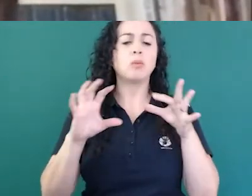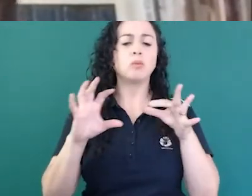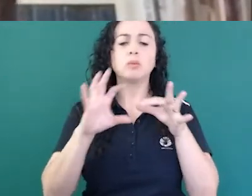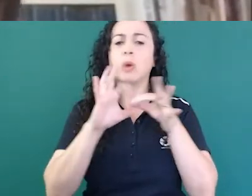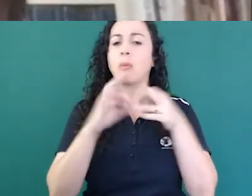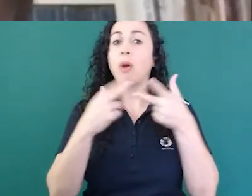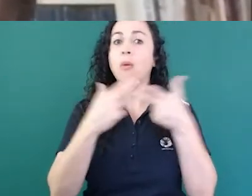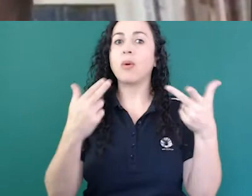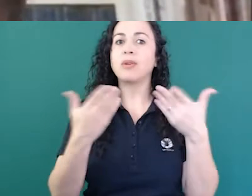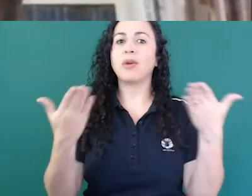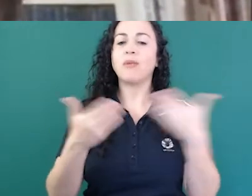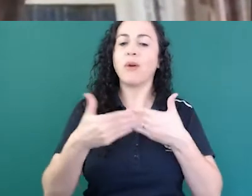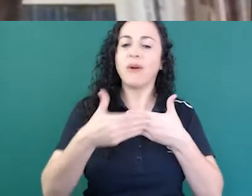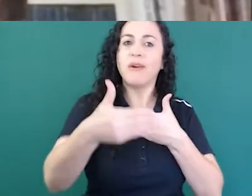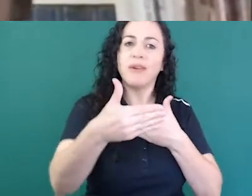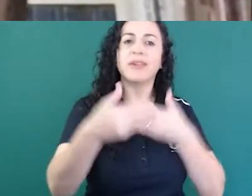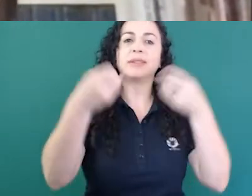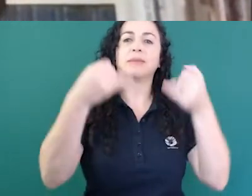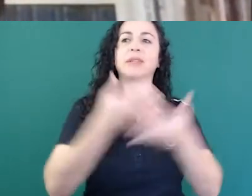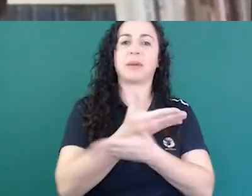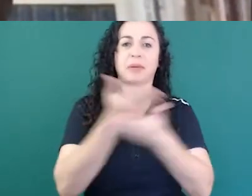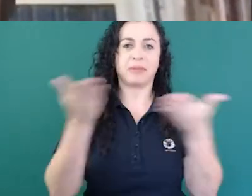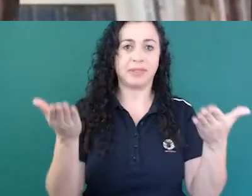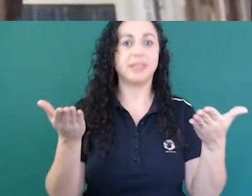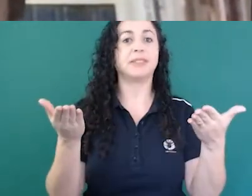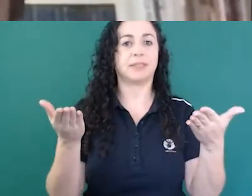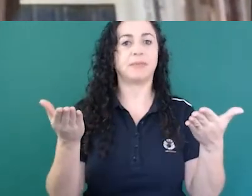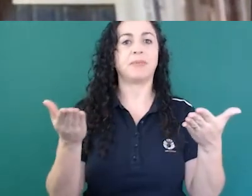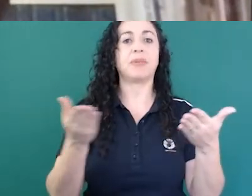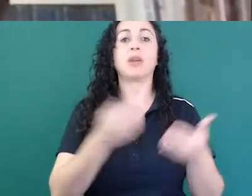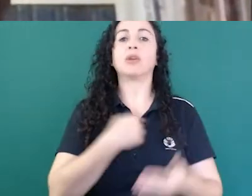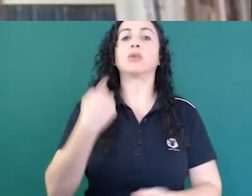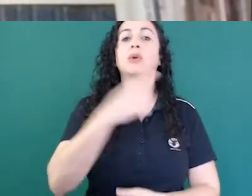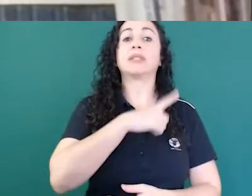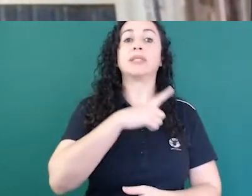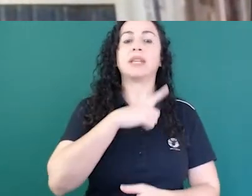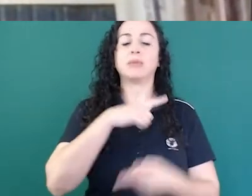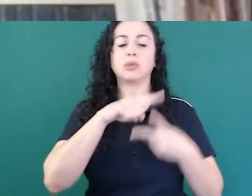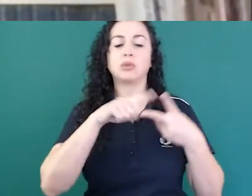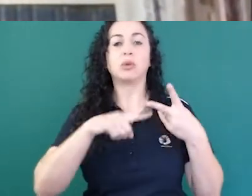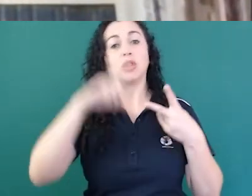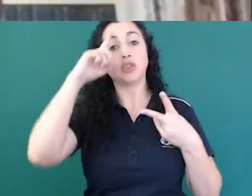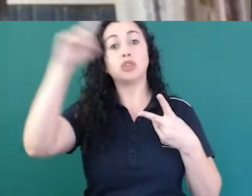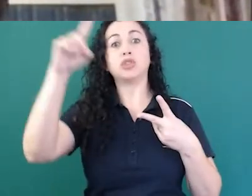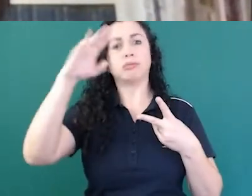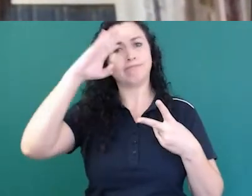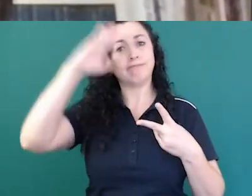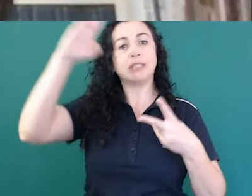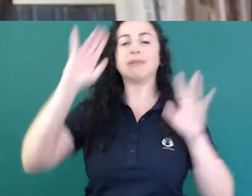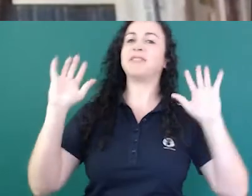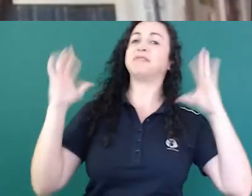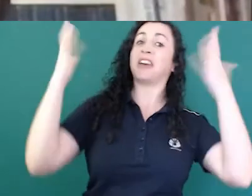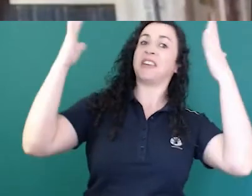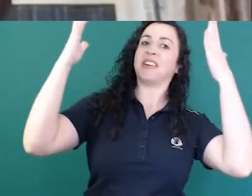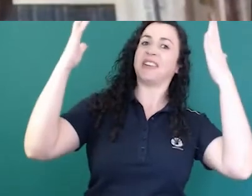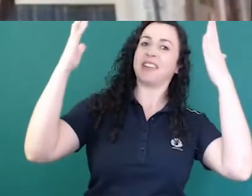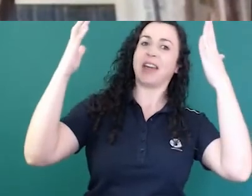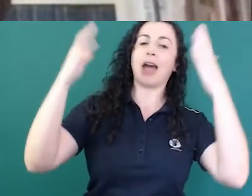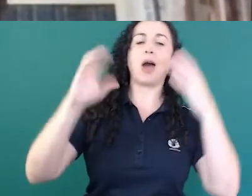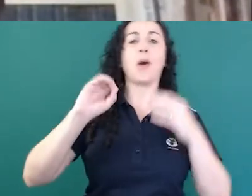com o que eu vou colocar para vocês agora. Nós temos dois dias para comemorar ou para lembrar ou para